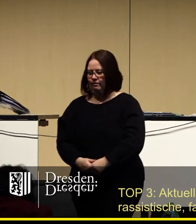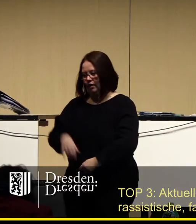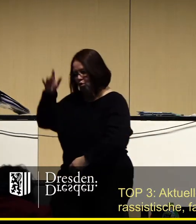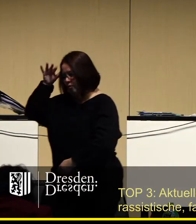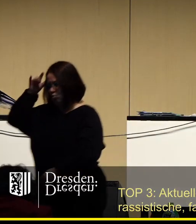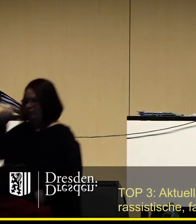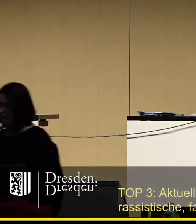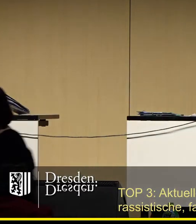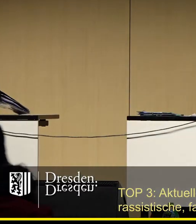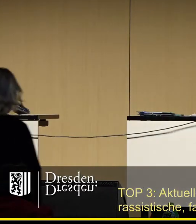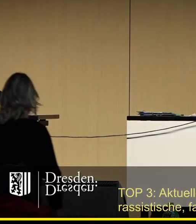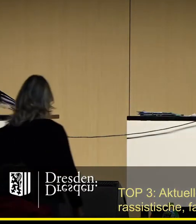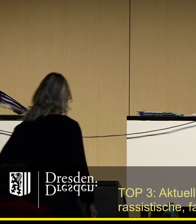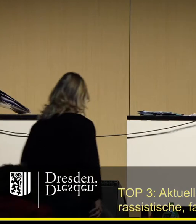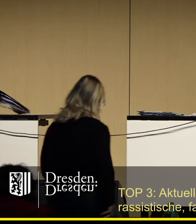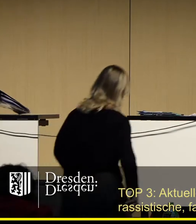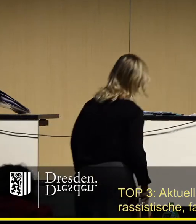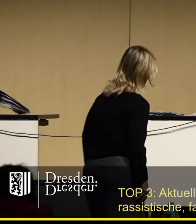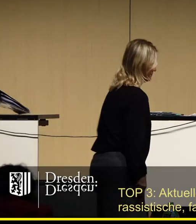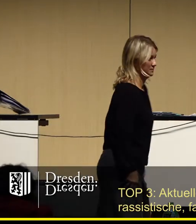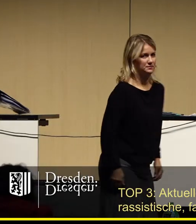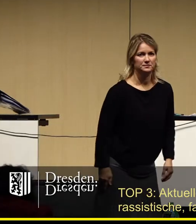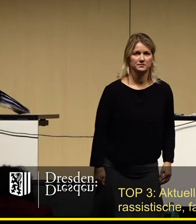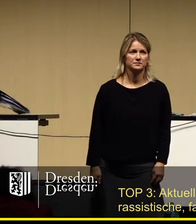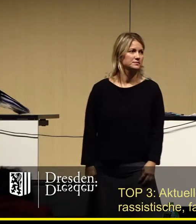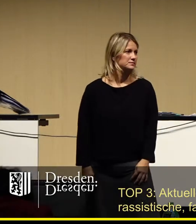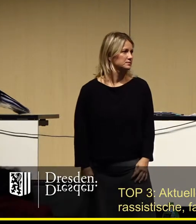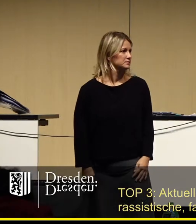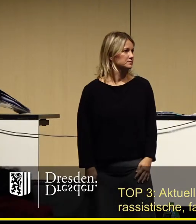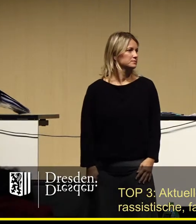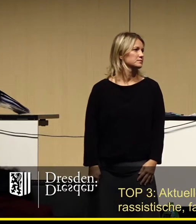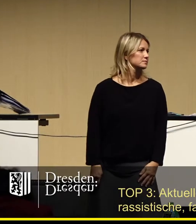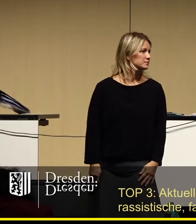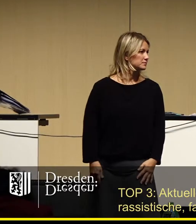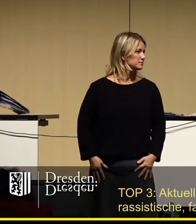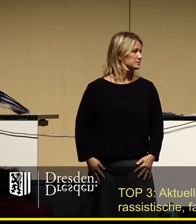Als Nächste für Fraktion Die Linke Frau Rita Kunert